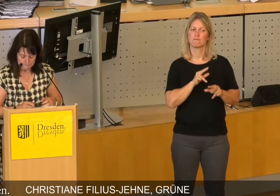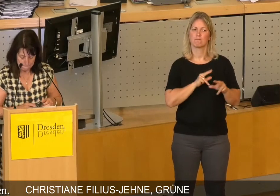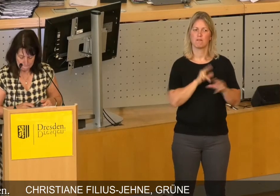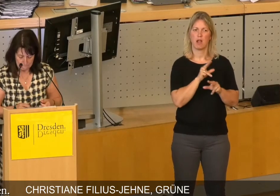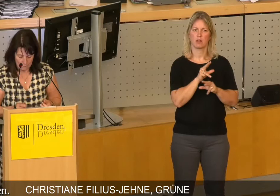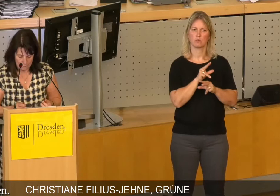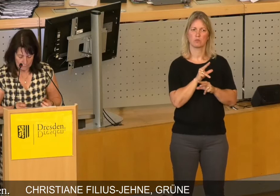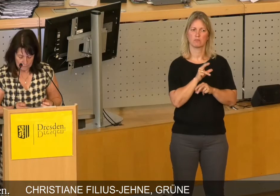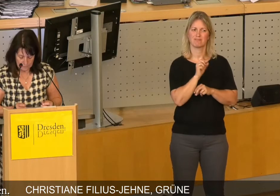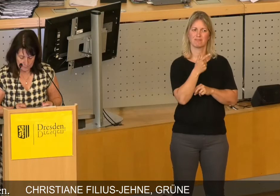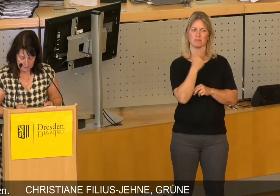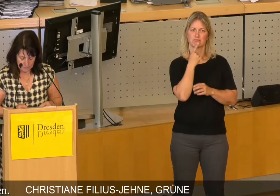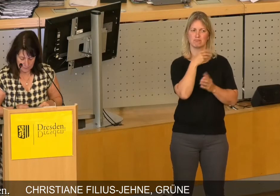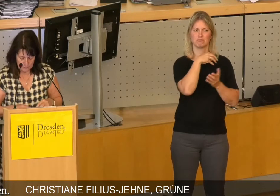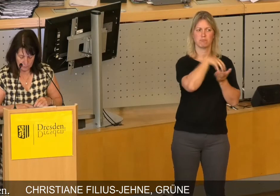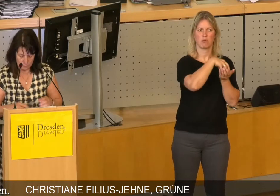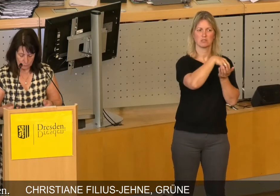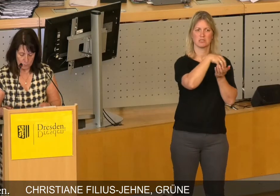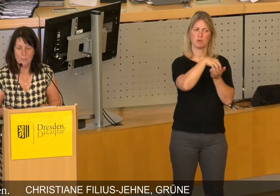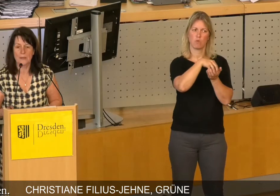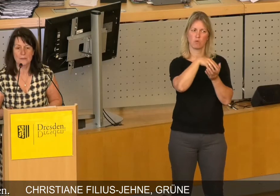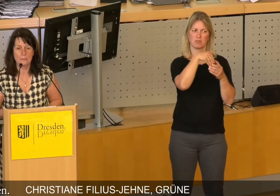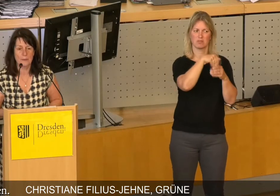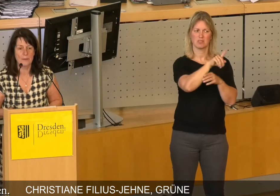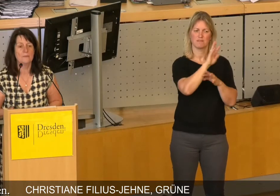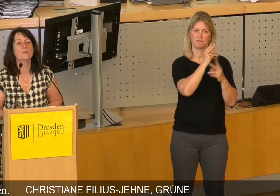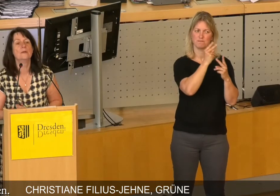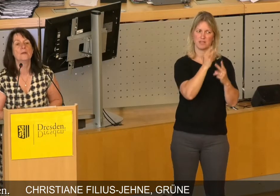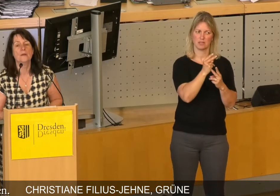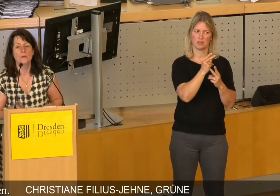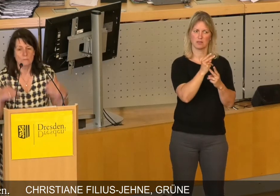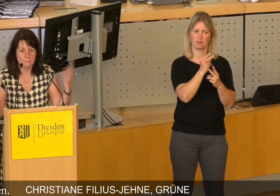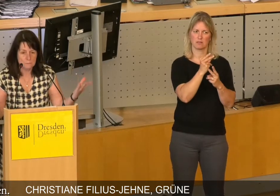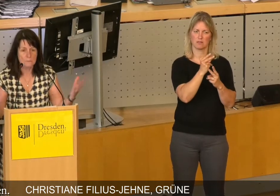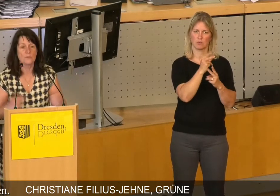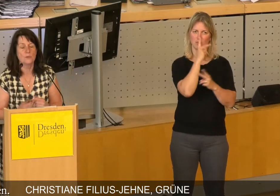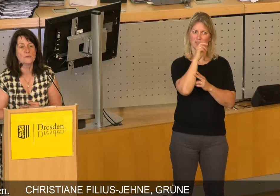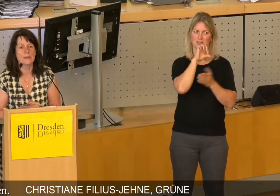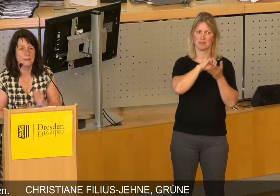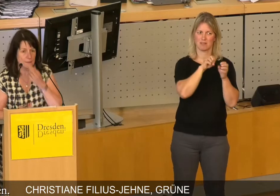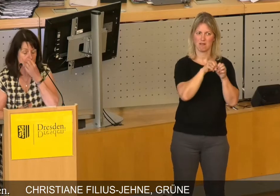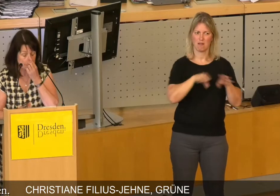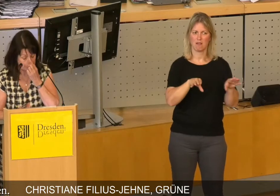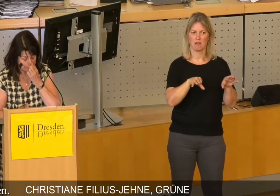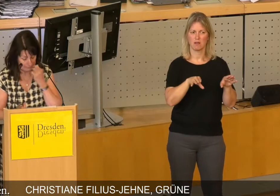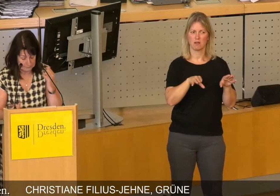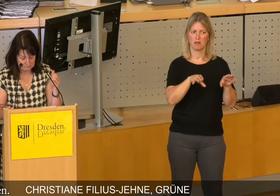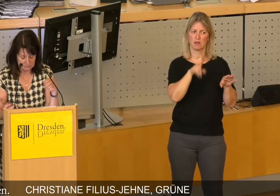transparent und berechenbar für uns alle